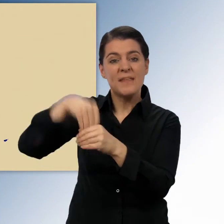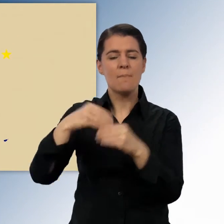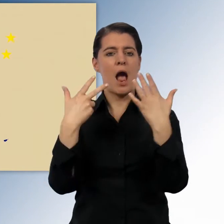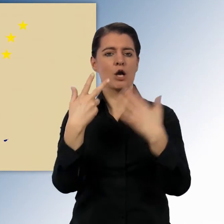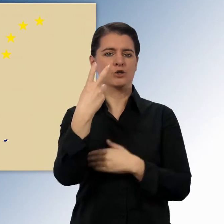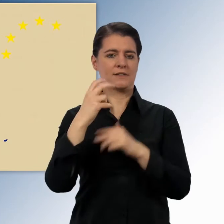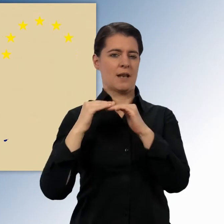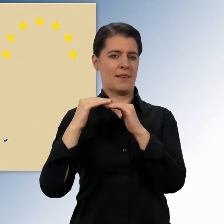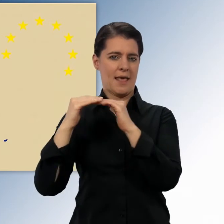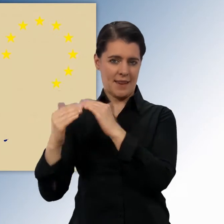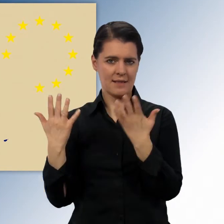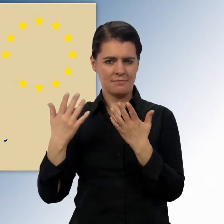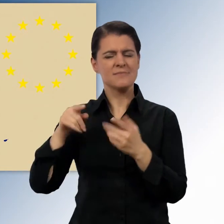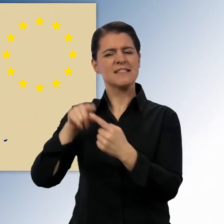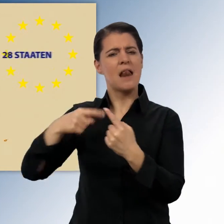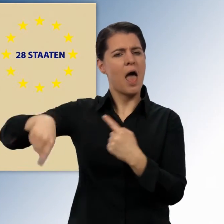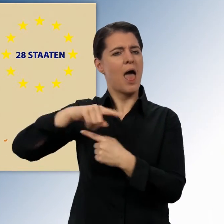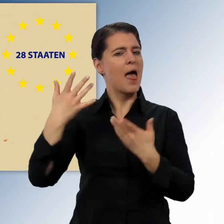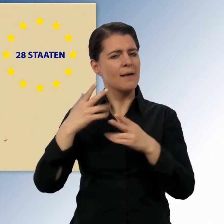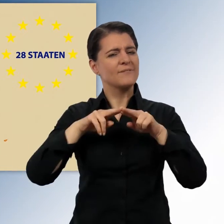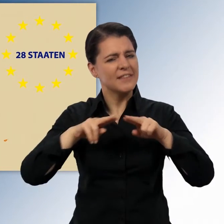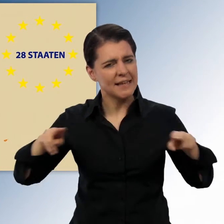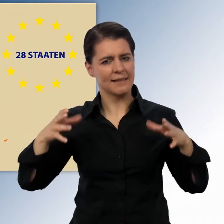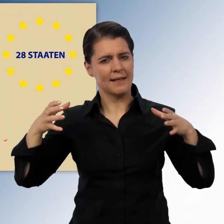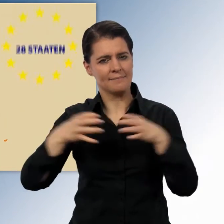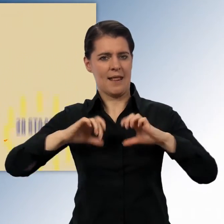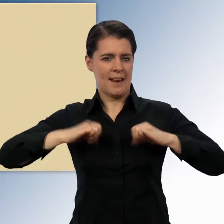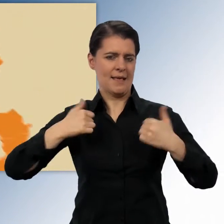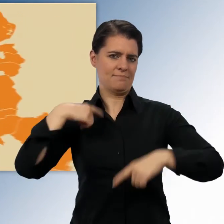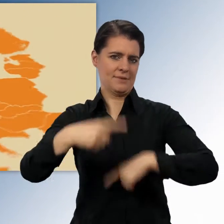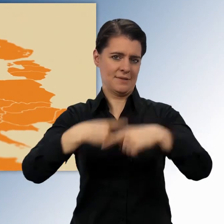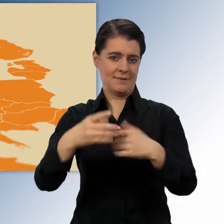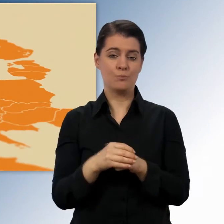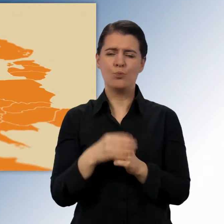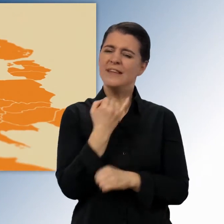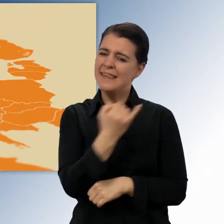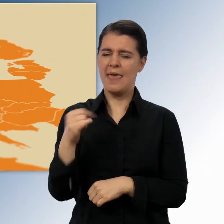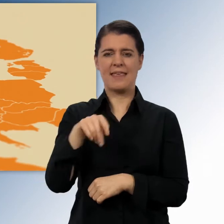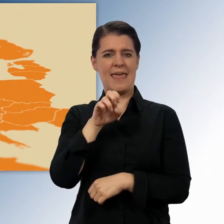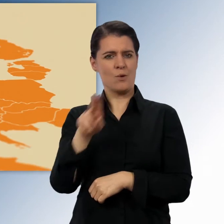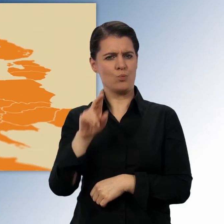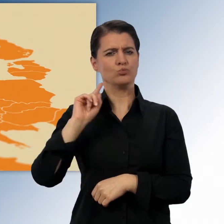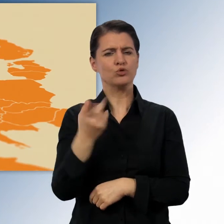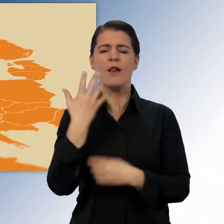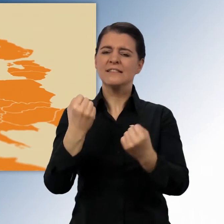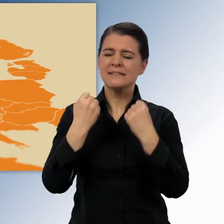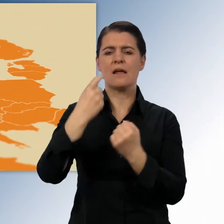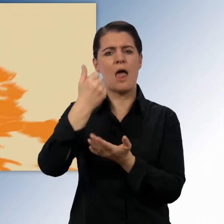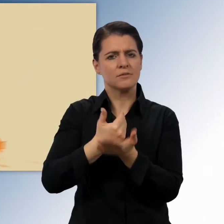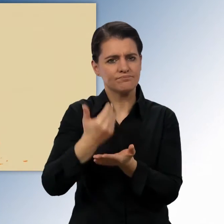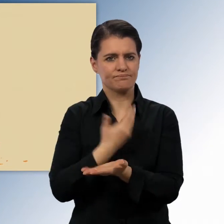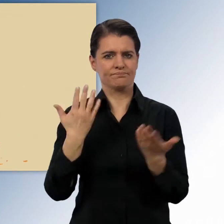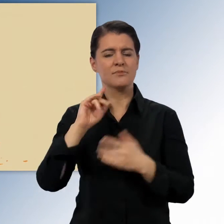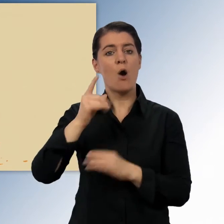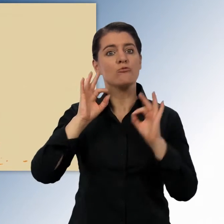Die EU ist eine Gemeinschaft von 28 Staaten, die alle friedlich miteinander leben wollen. Jeder in der EU soll ein